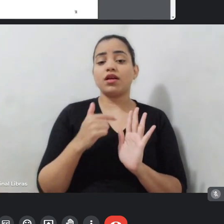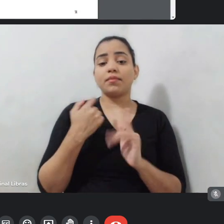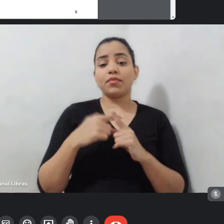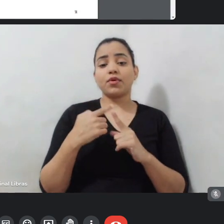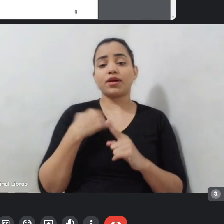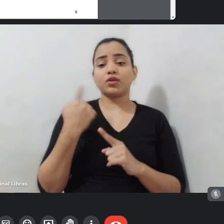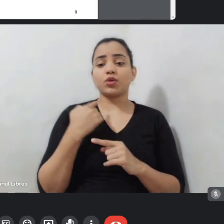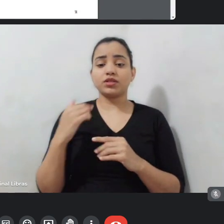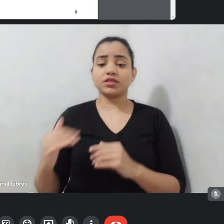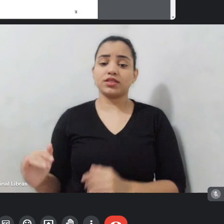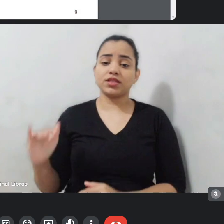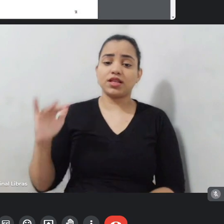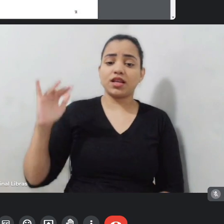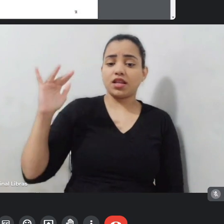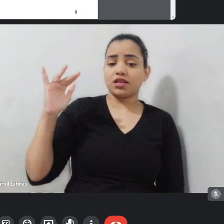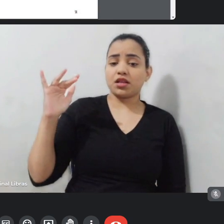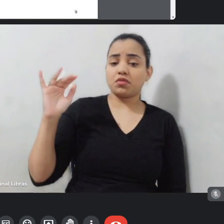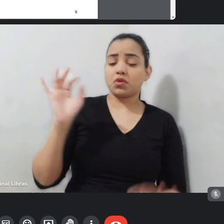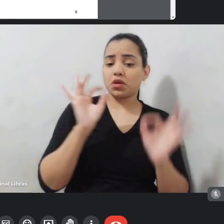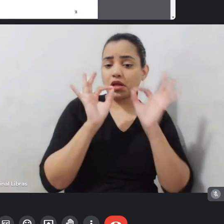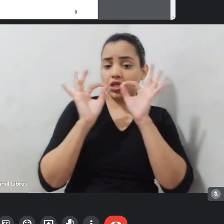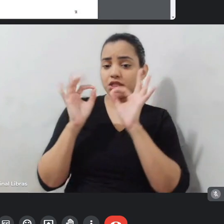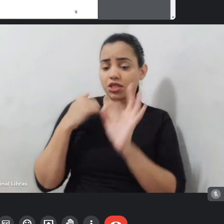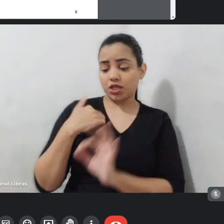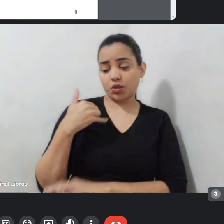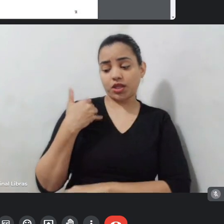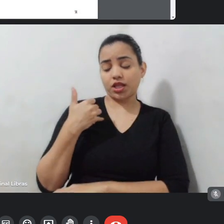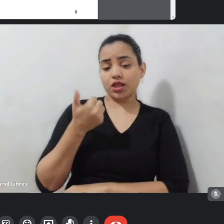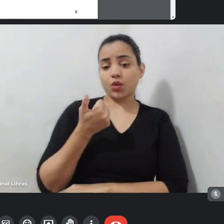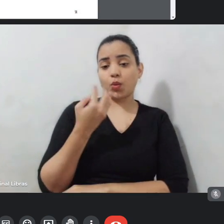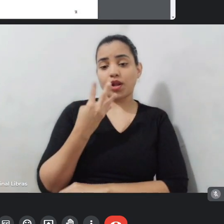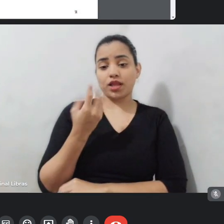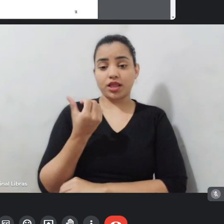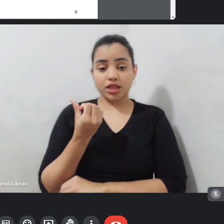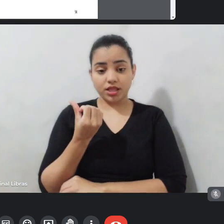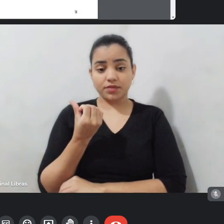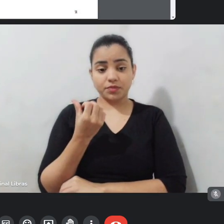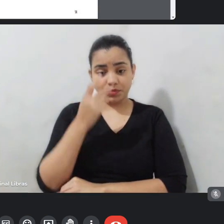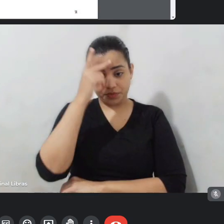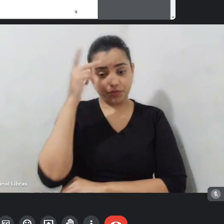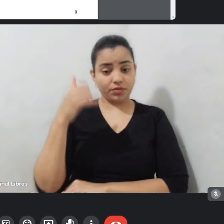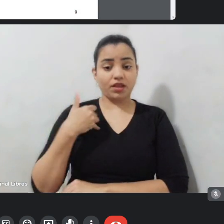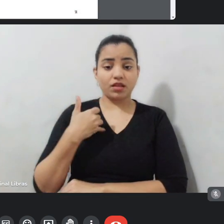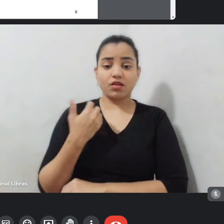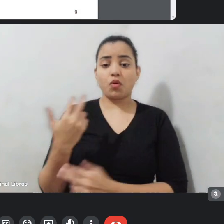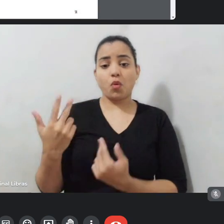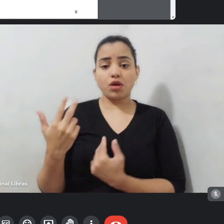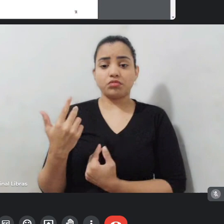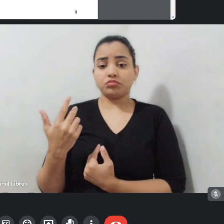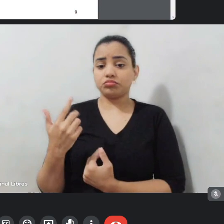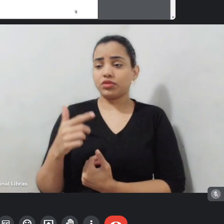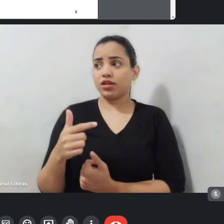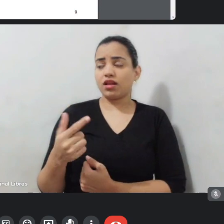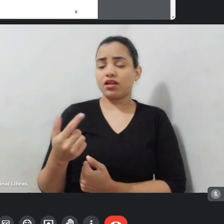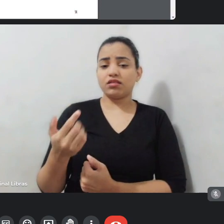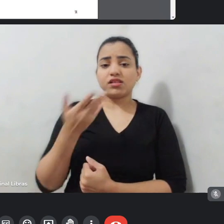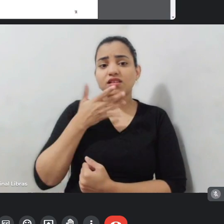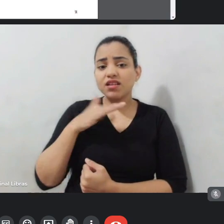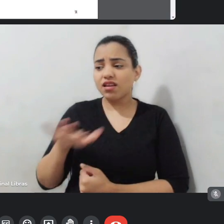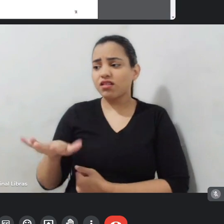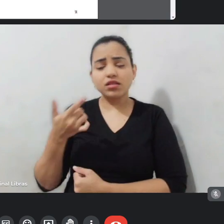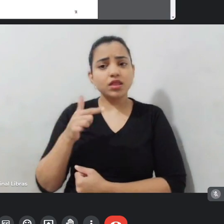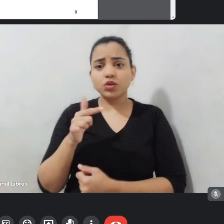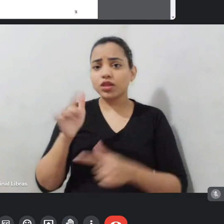46 anos de idade, as pessoas da minha idade, quando a era criança, não tinha TV aberta, não tinha internet, então a gente